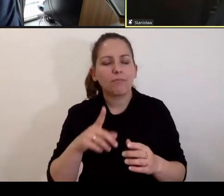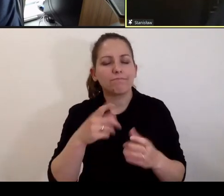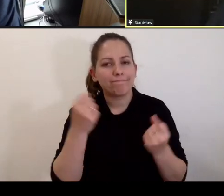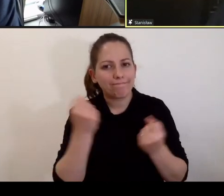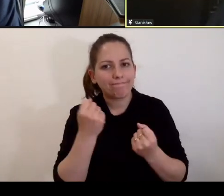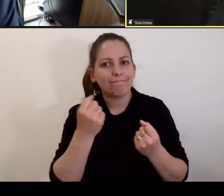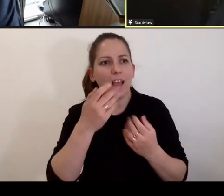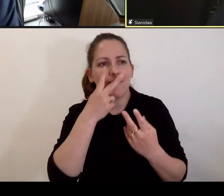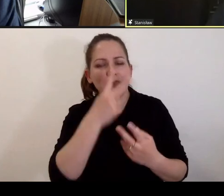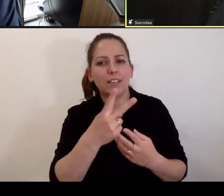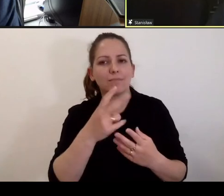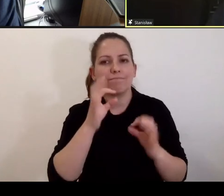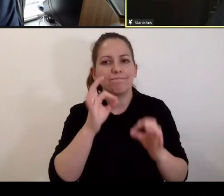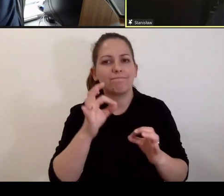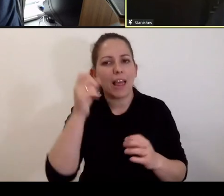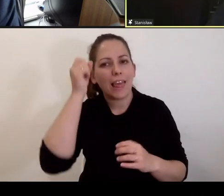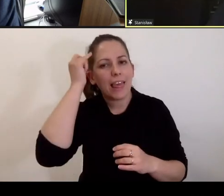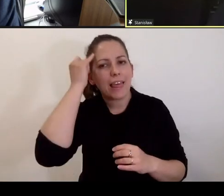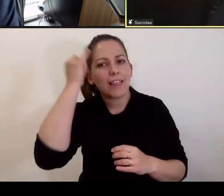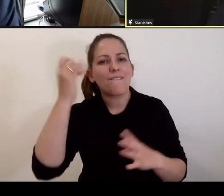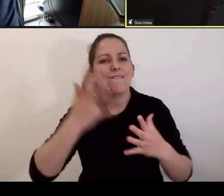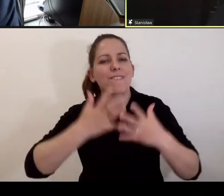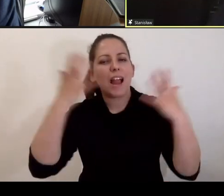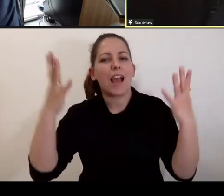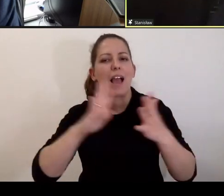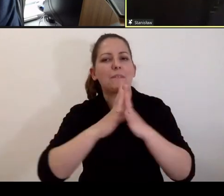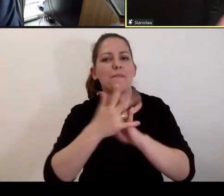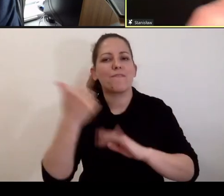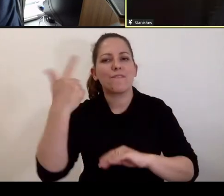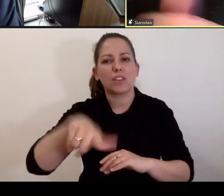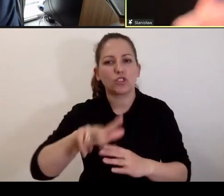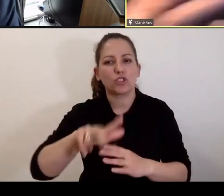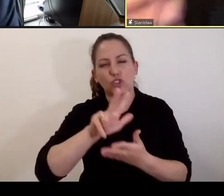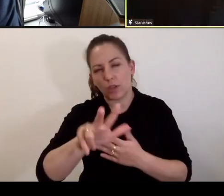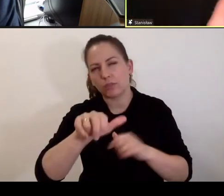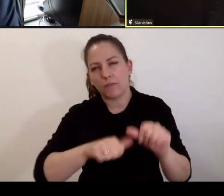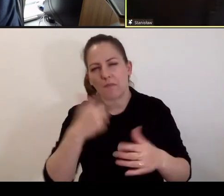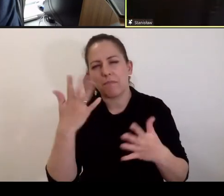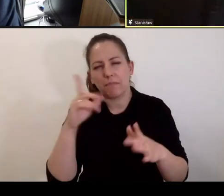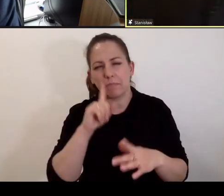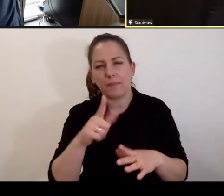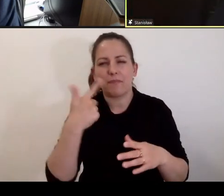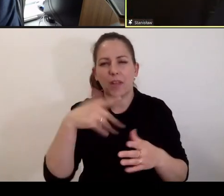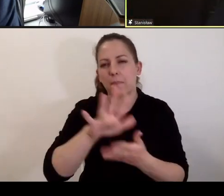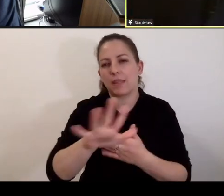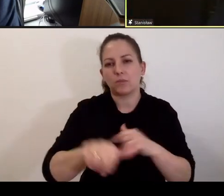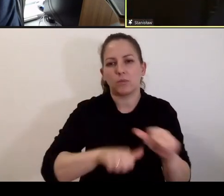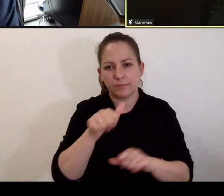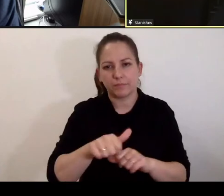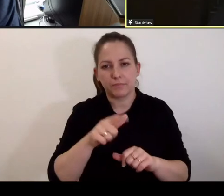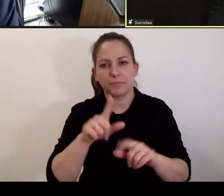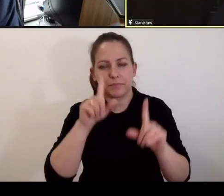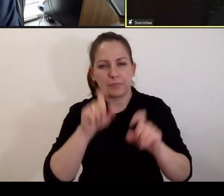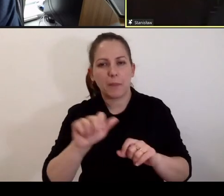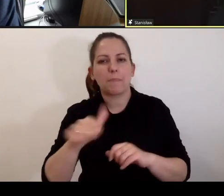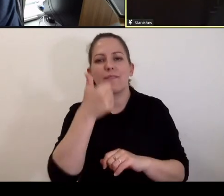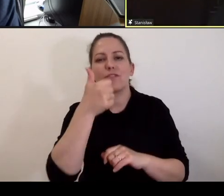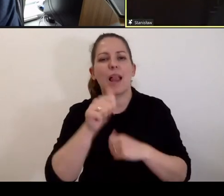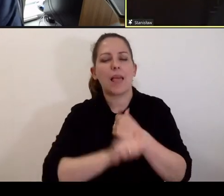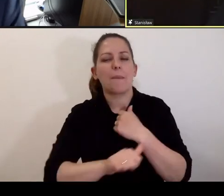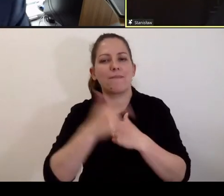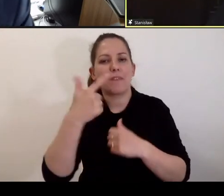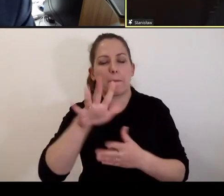ideę wielkiej reformy z 2013 na właściwie 2015 roku, buruszała 1 lipca 2015